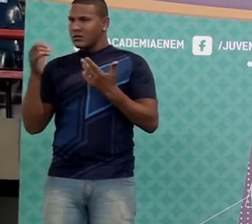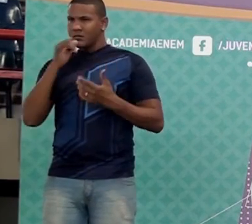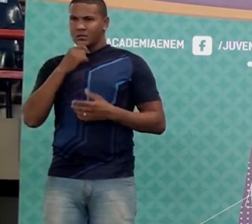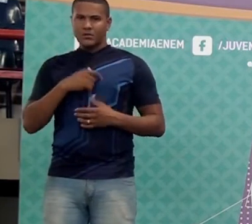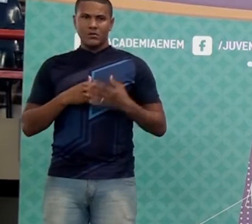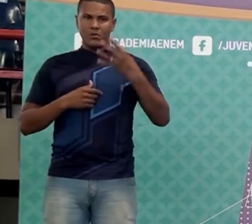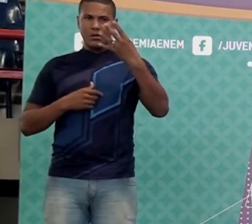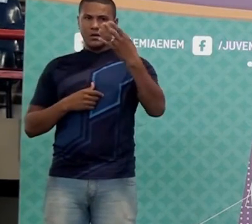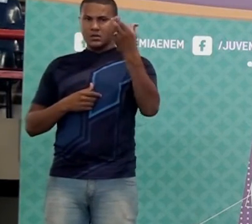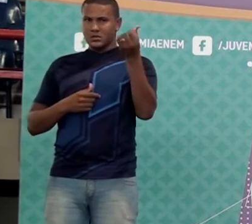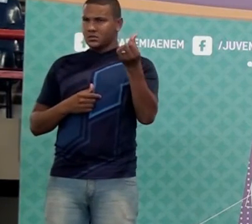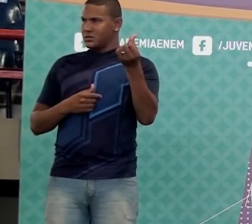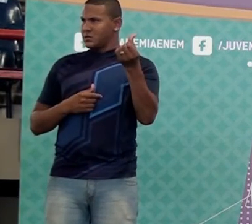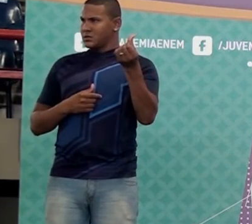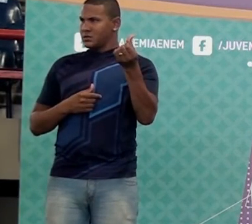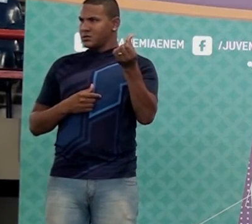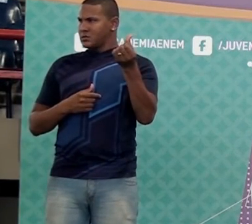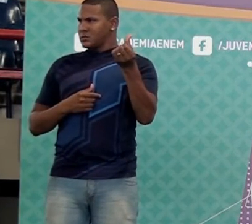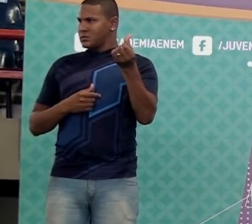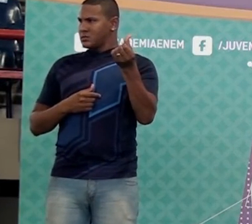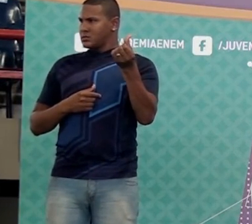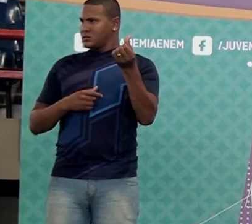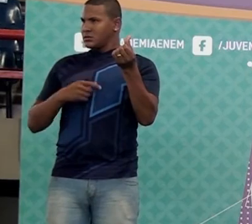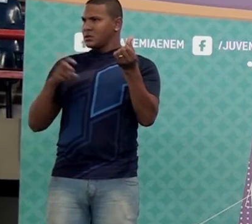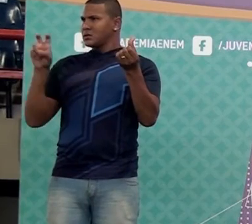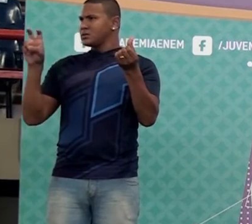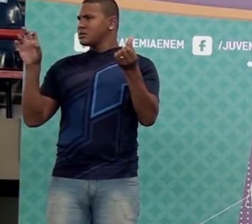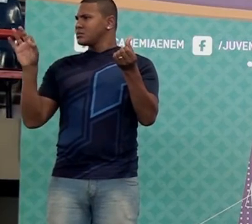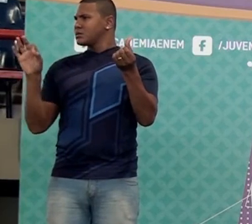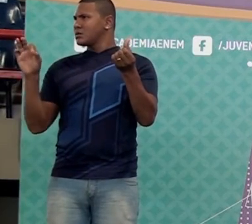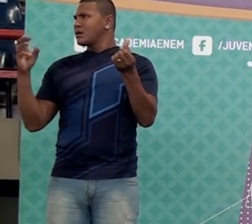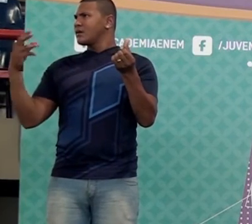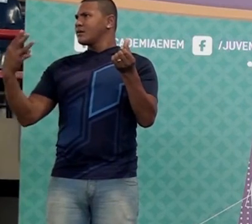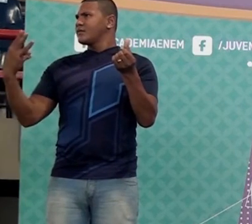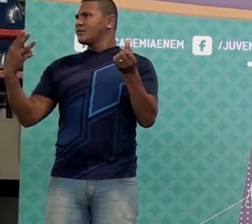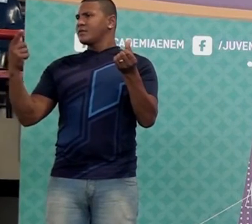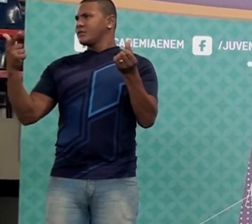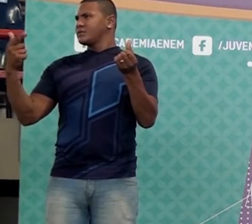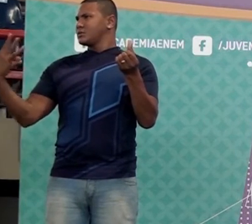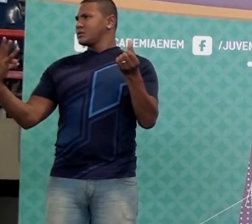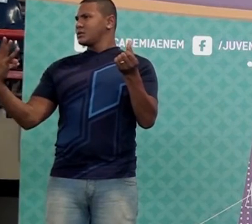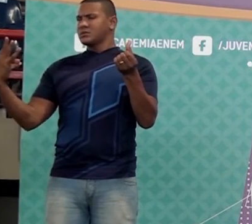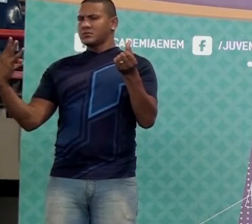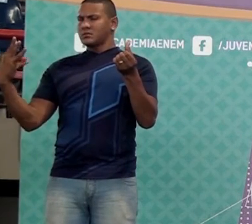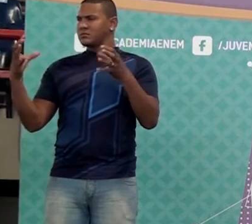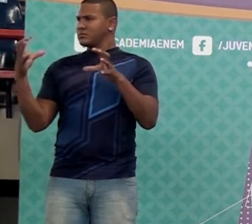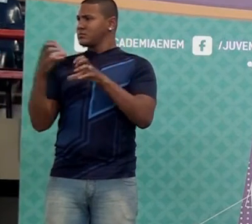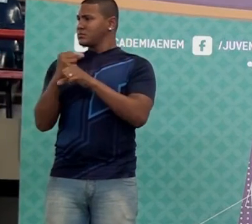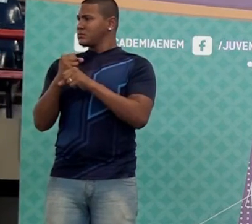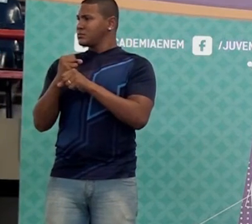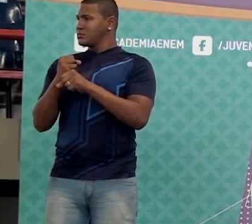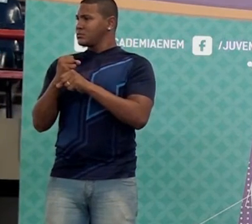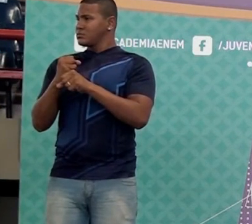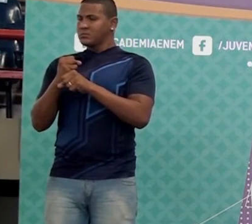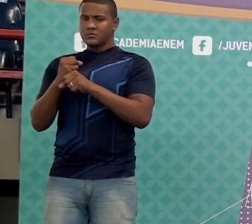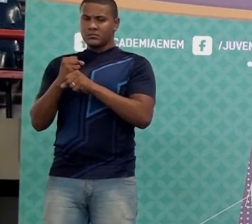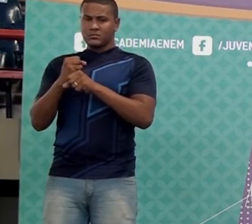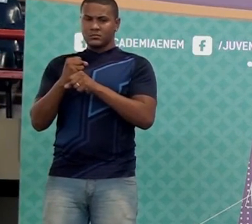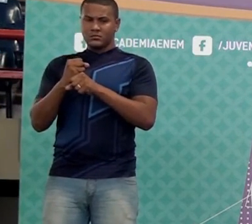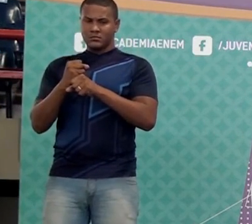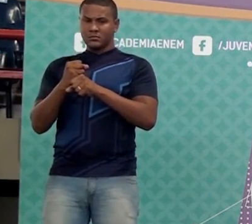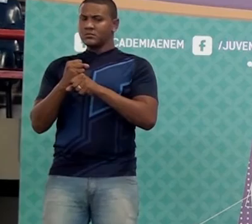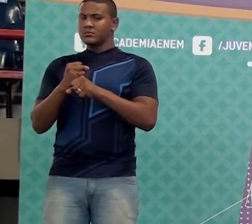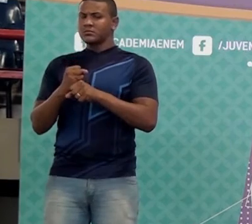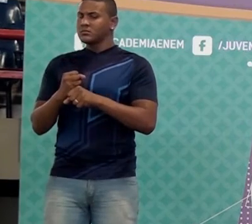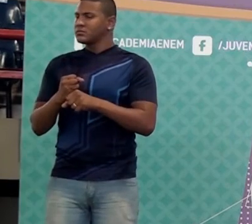Dez por cento é quarenta seis. Cinco por cento é vinte e três. Quanto é quarenta e seis mais vinte e três? Quarenta